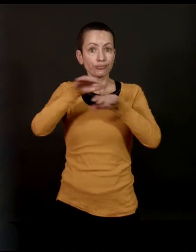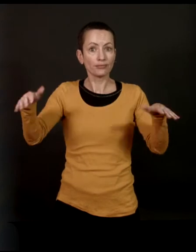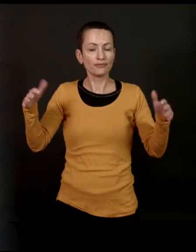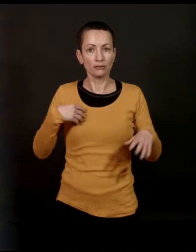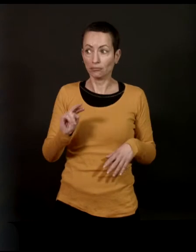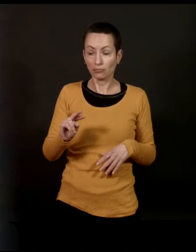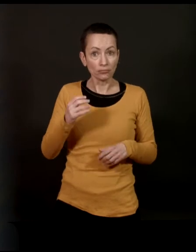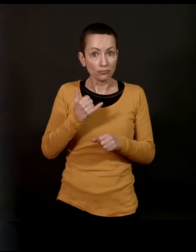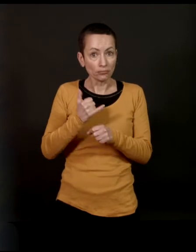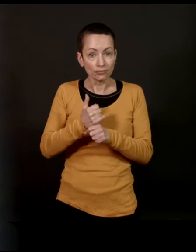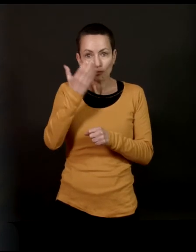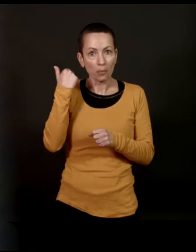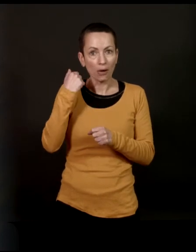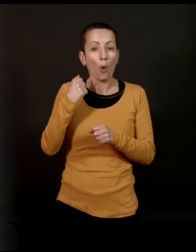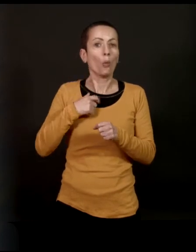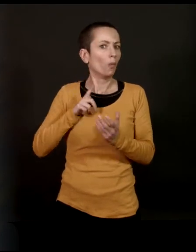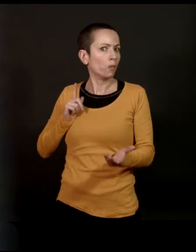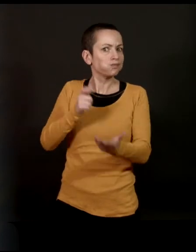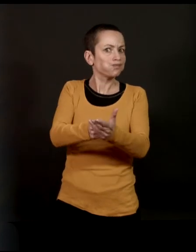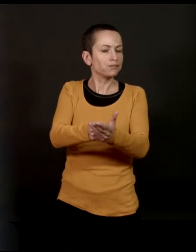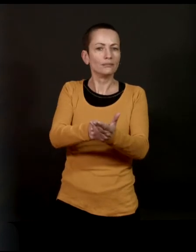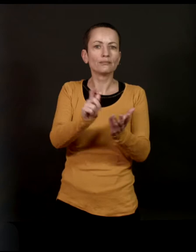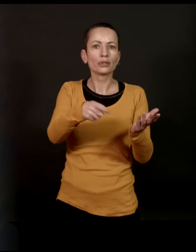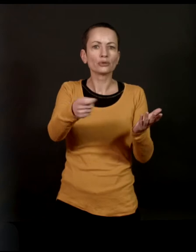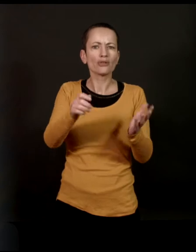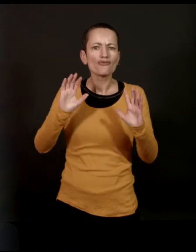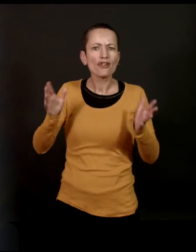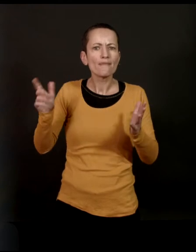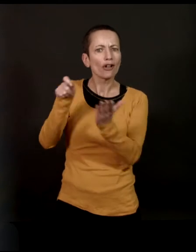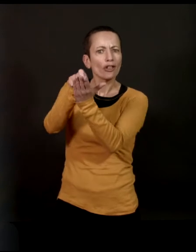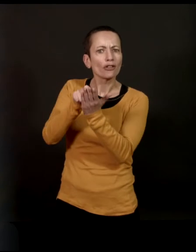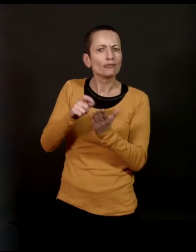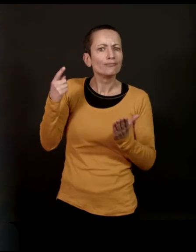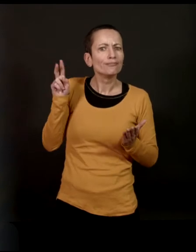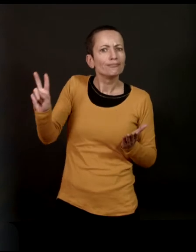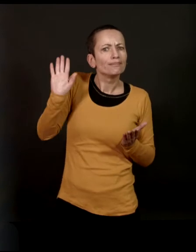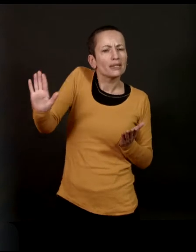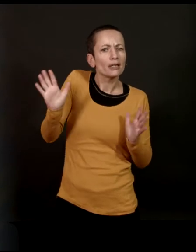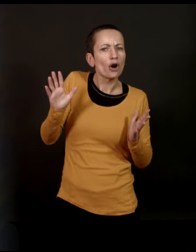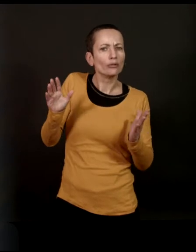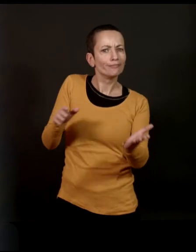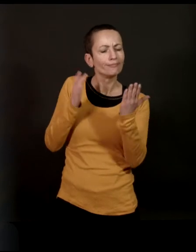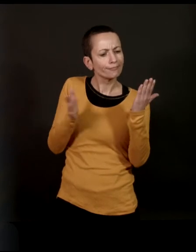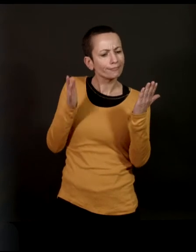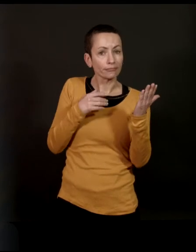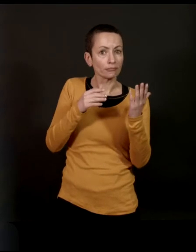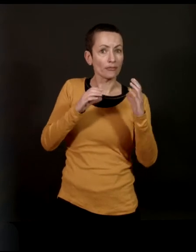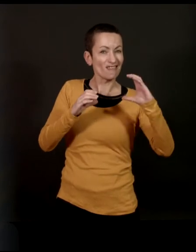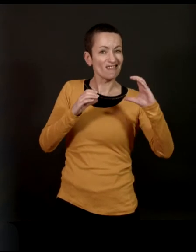Et quand j'ai vu ça, je ne savais pas que c'était sorti. Donc, je me suis ruée dessus, bien sûr. Je me dit, comment Zola prenait ses notes ? Et donc, j'ai commencé à feuilleter. C'est un bouquin